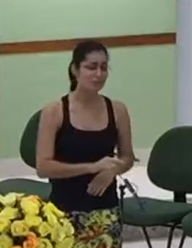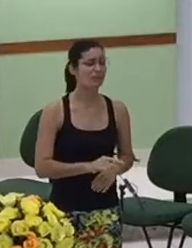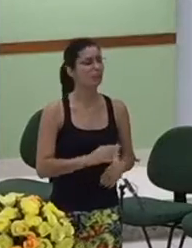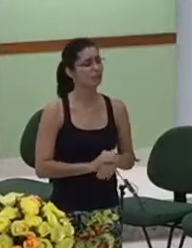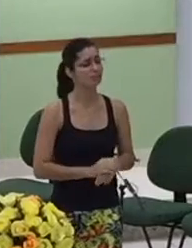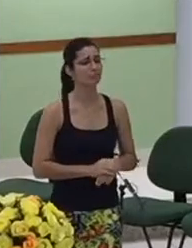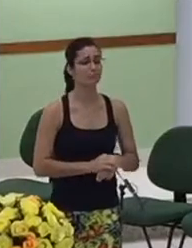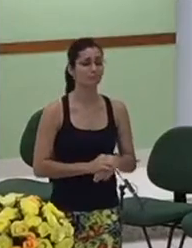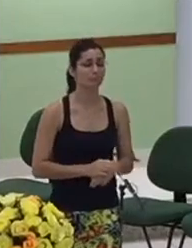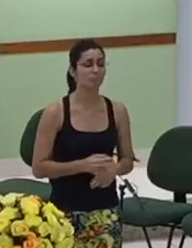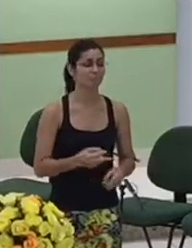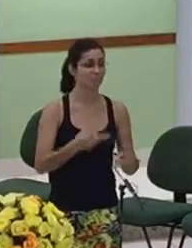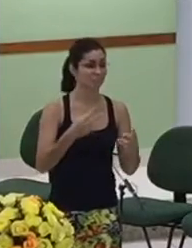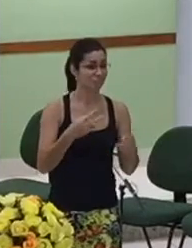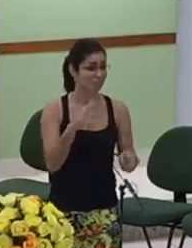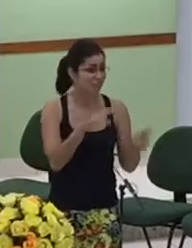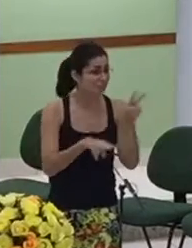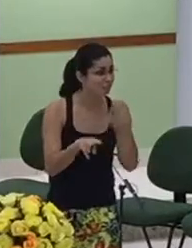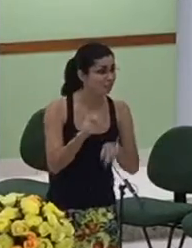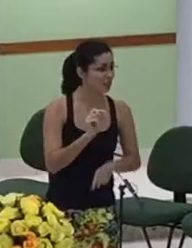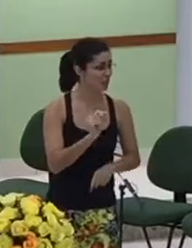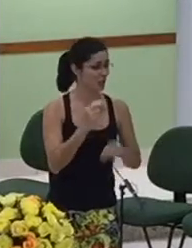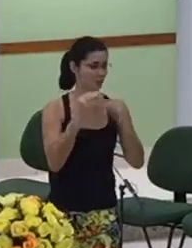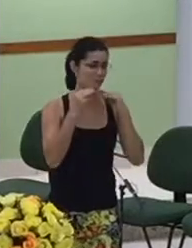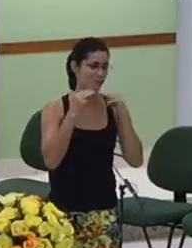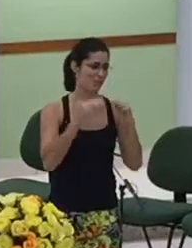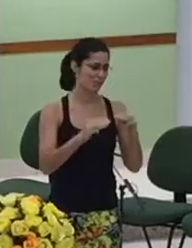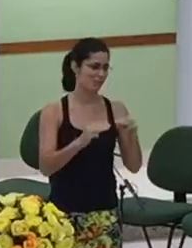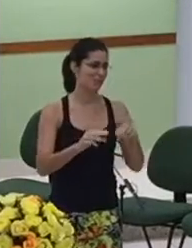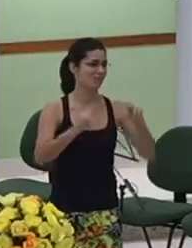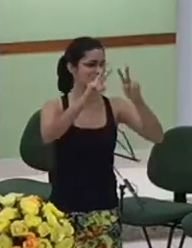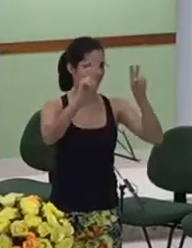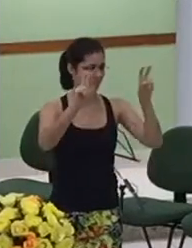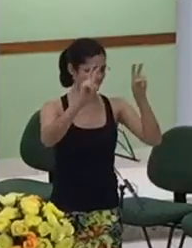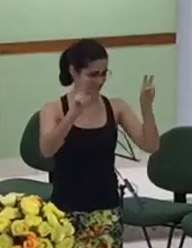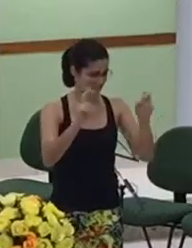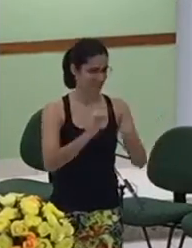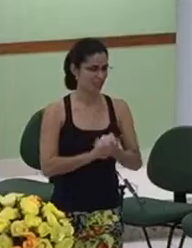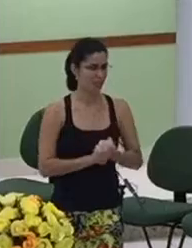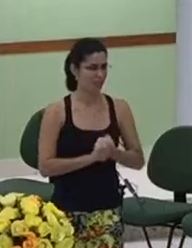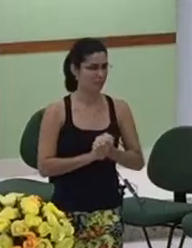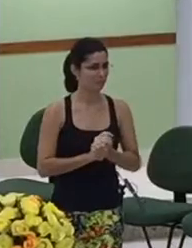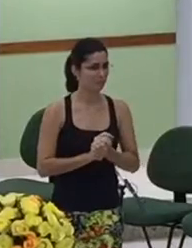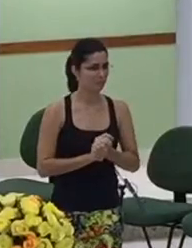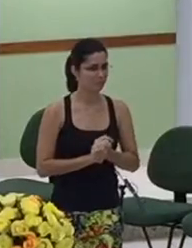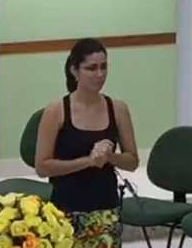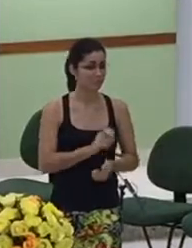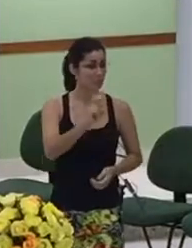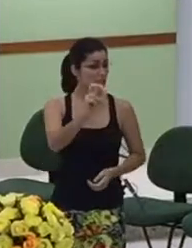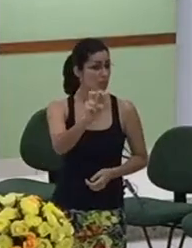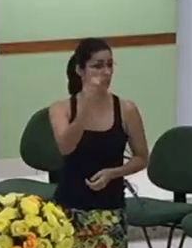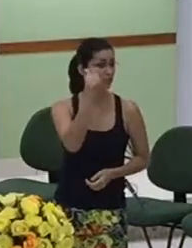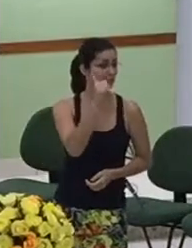e o título que eu dei para essa mensagem foi cinco mulheres e um destino